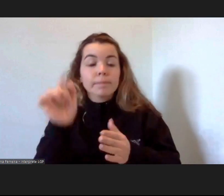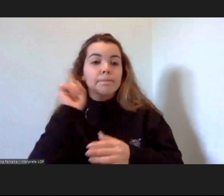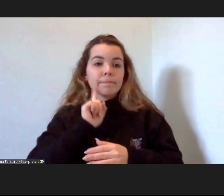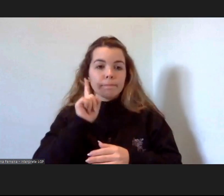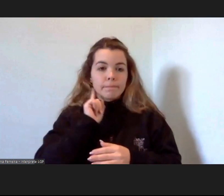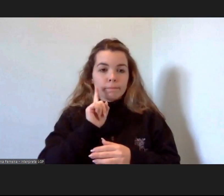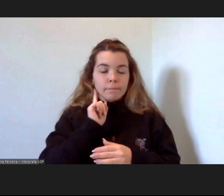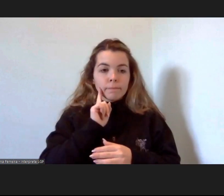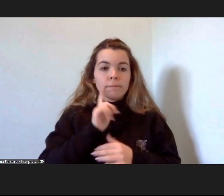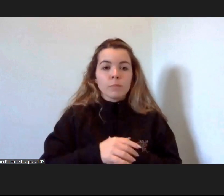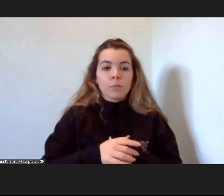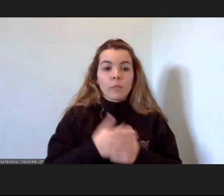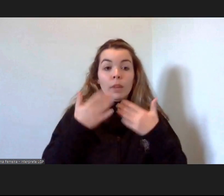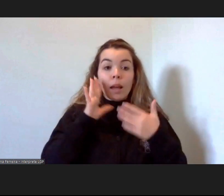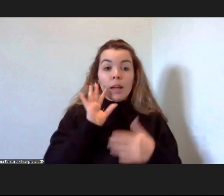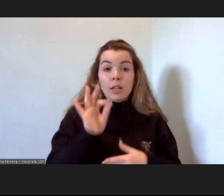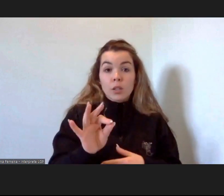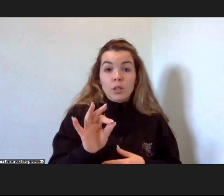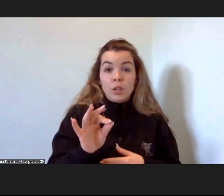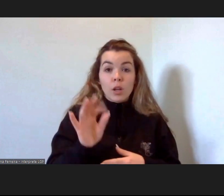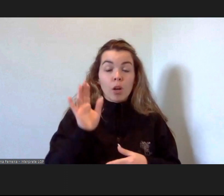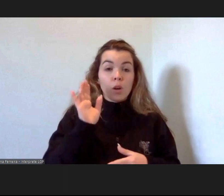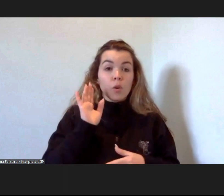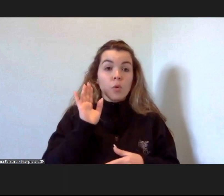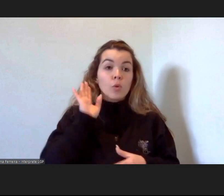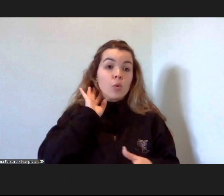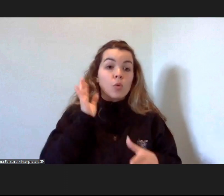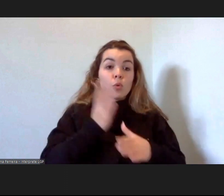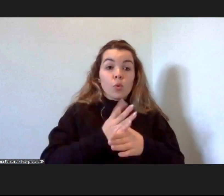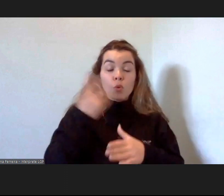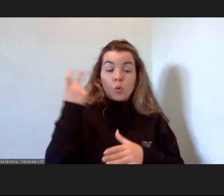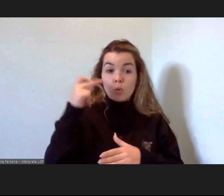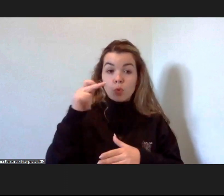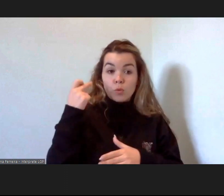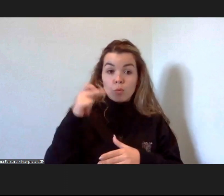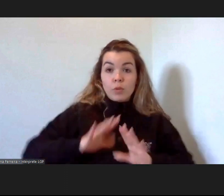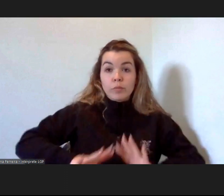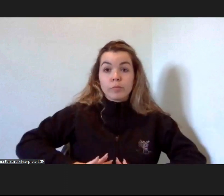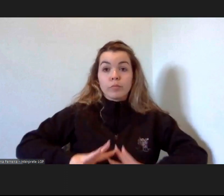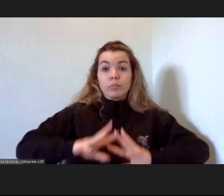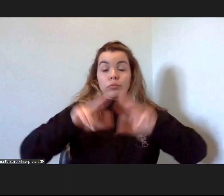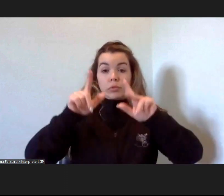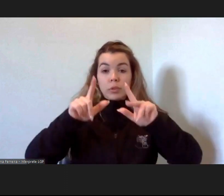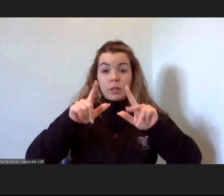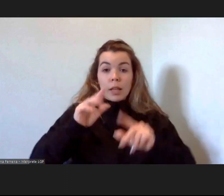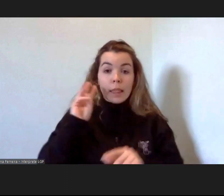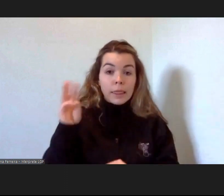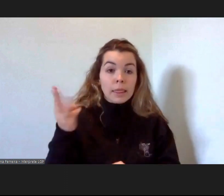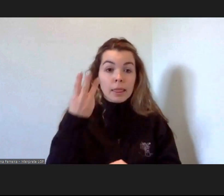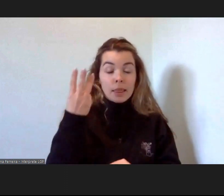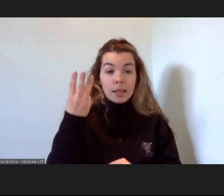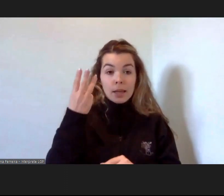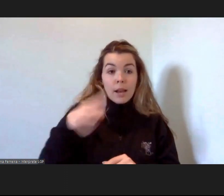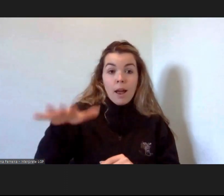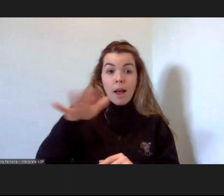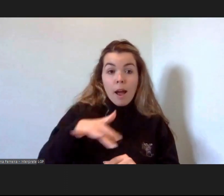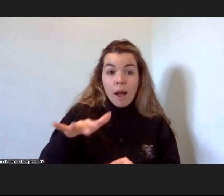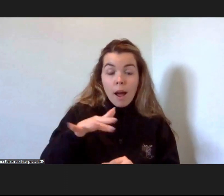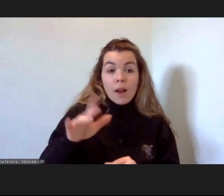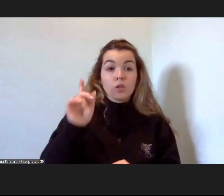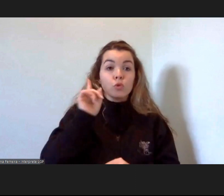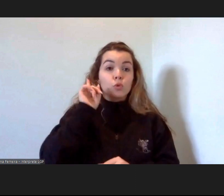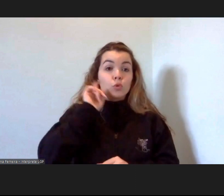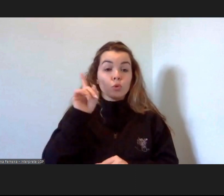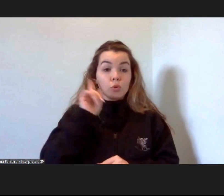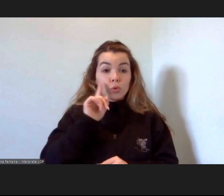ano, tem desenvolvido três grandes áreas chaves e que, de